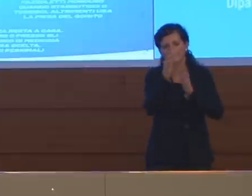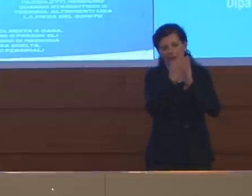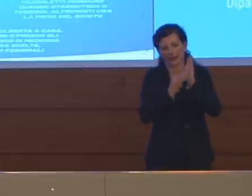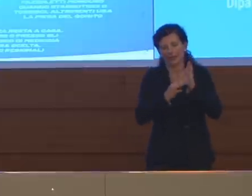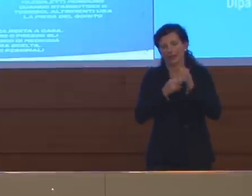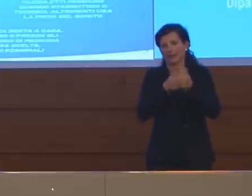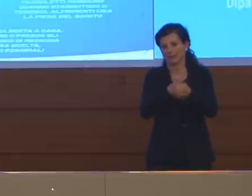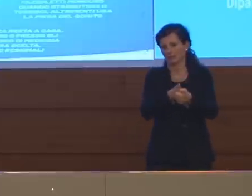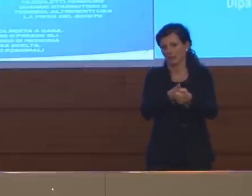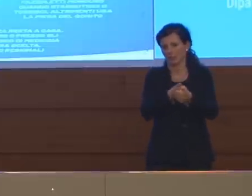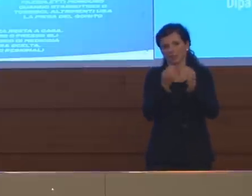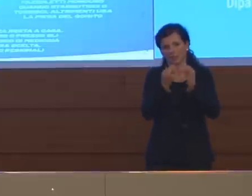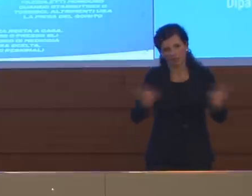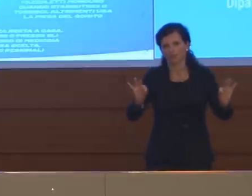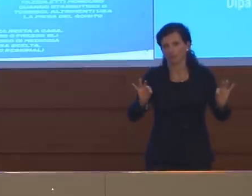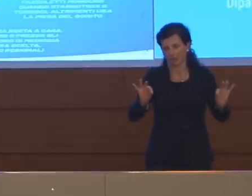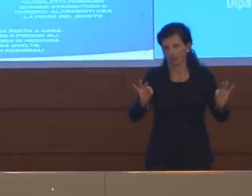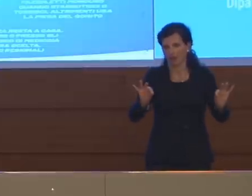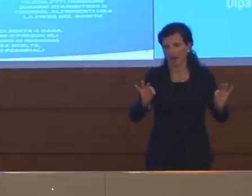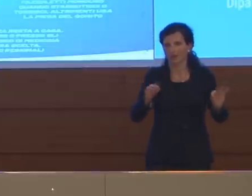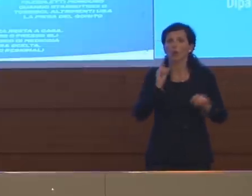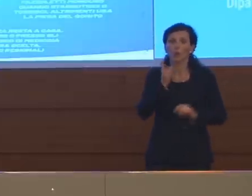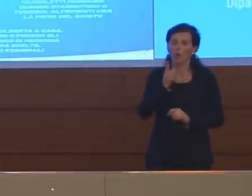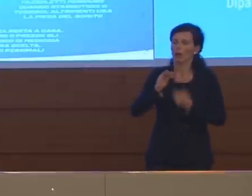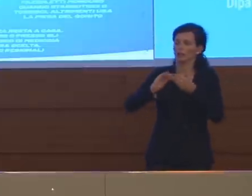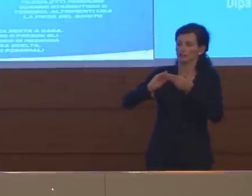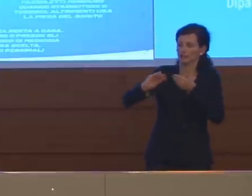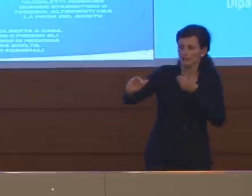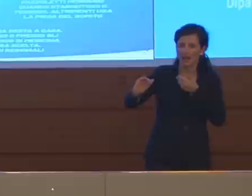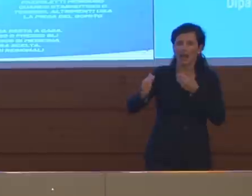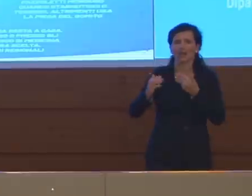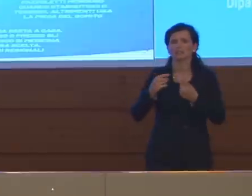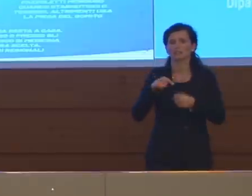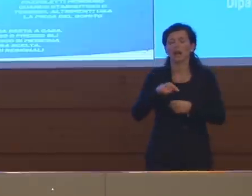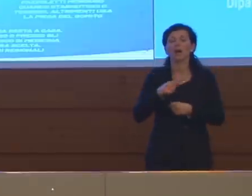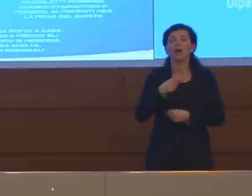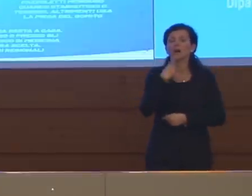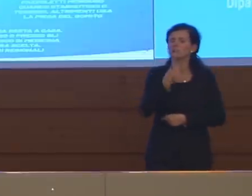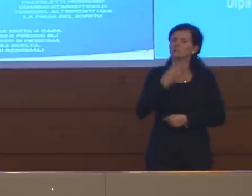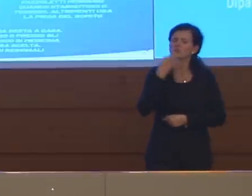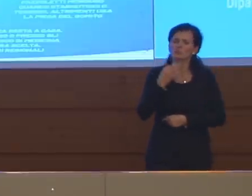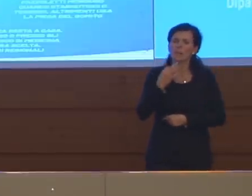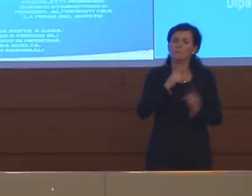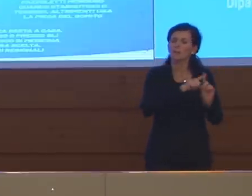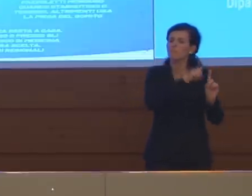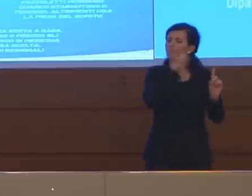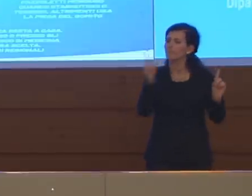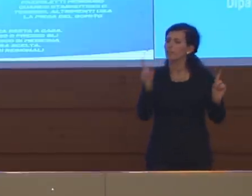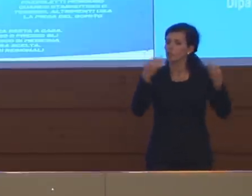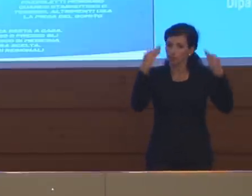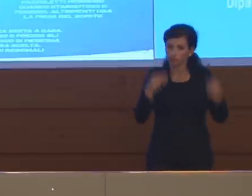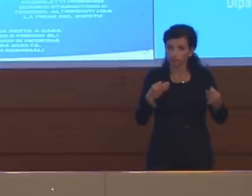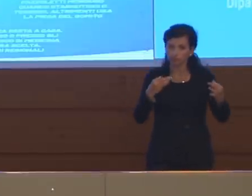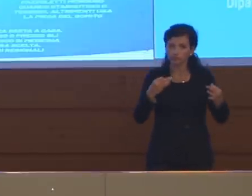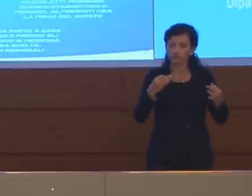distanziamento sociale rimane tale e ci siamo detti più volte che fino a quando non riusciremo ad avere l'immunità di gregge